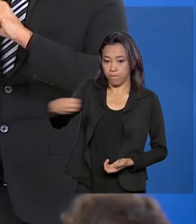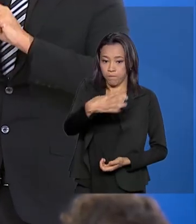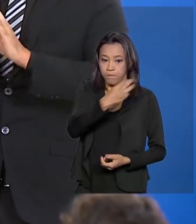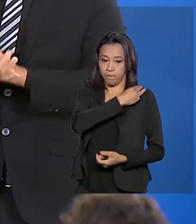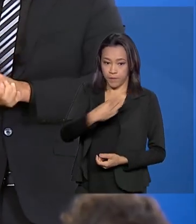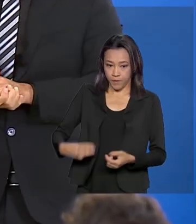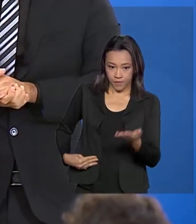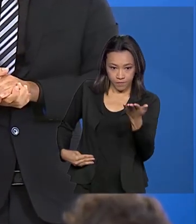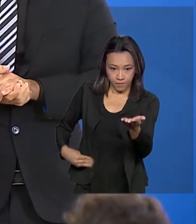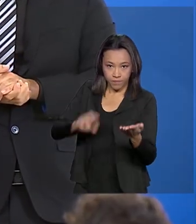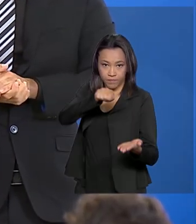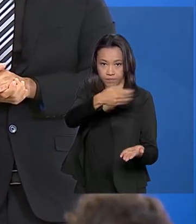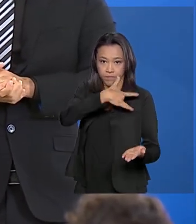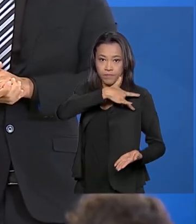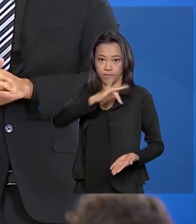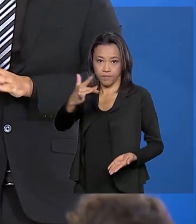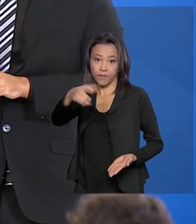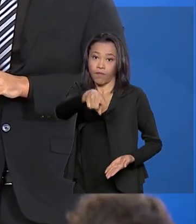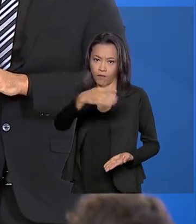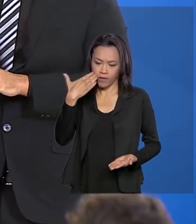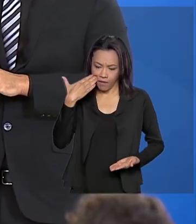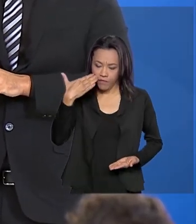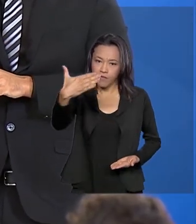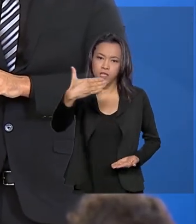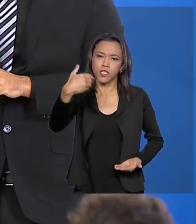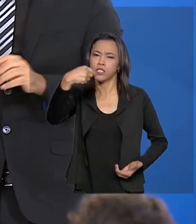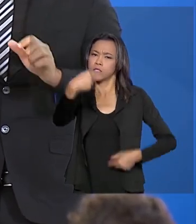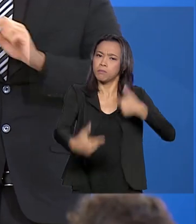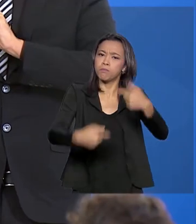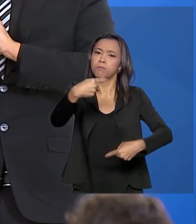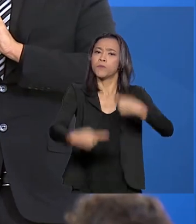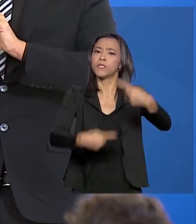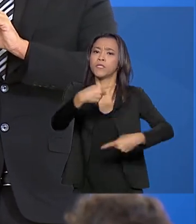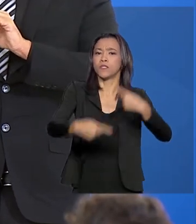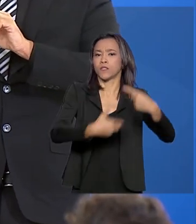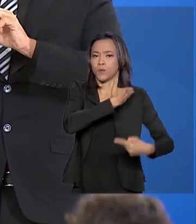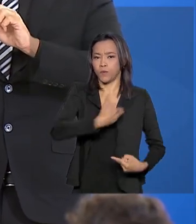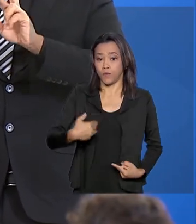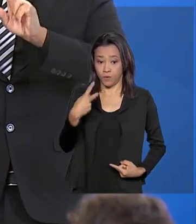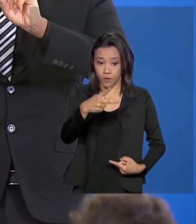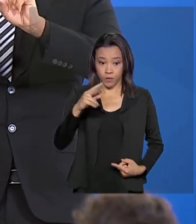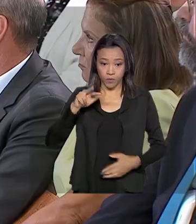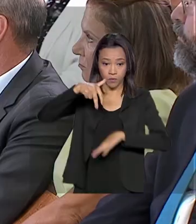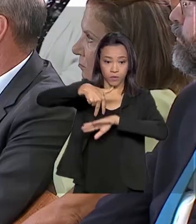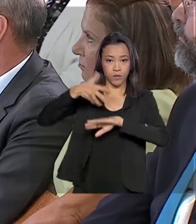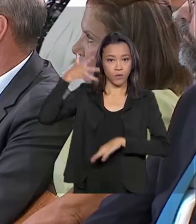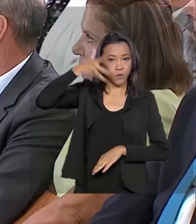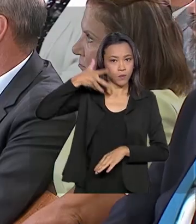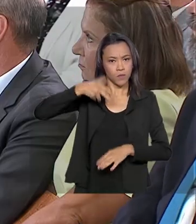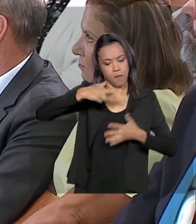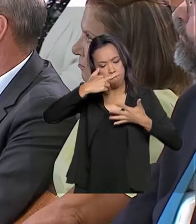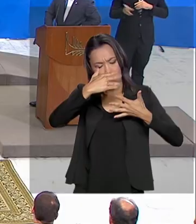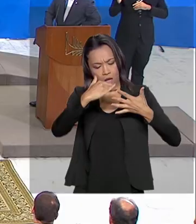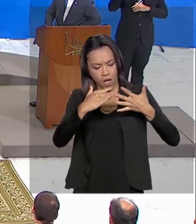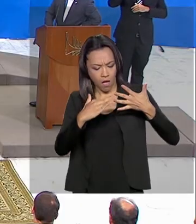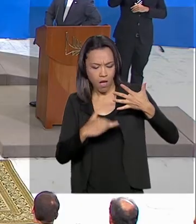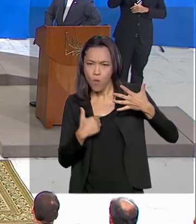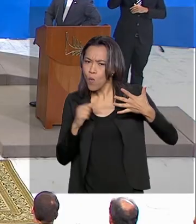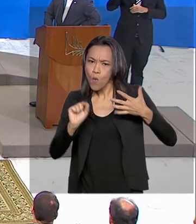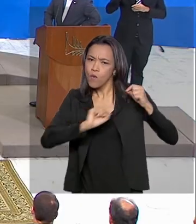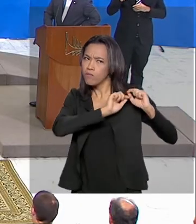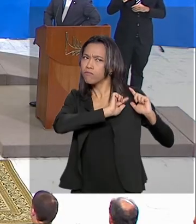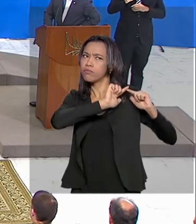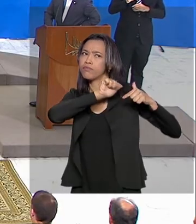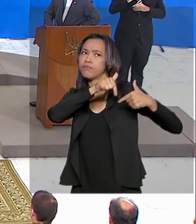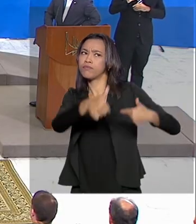agora estará à frente de algumas das principais políticas sociais do governo. No discurso, ele citou ações que foram executadas desde o